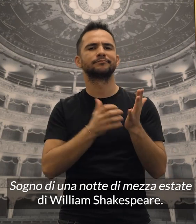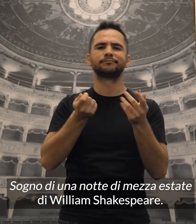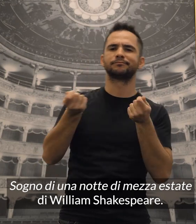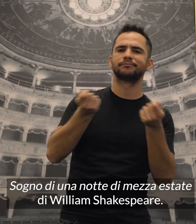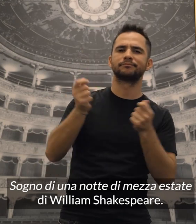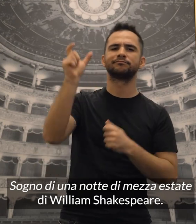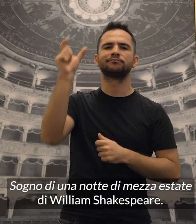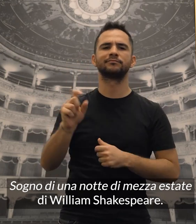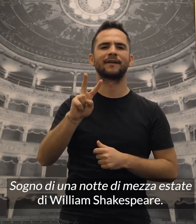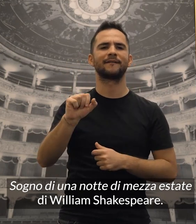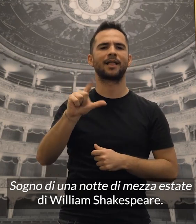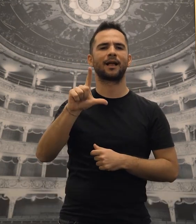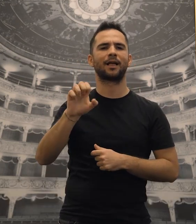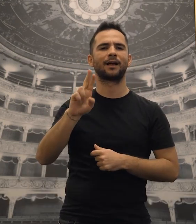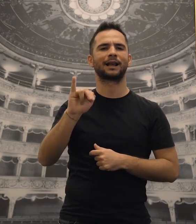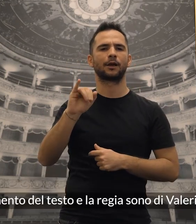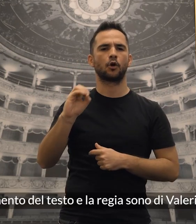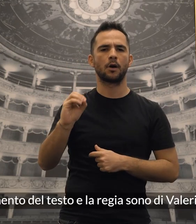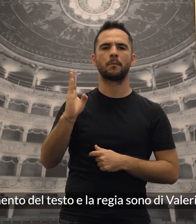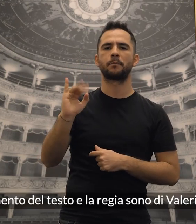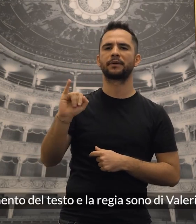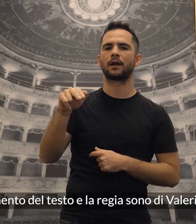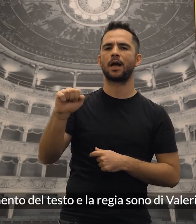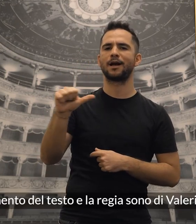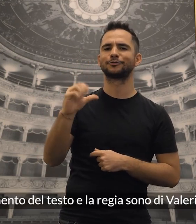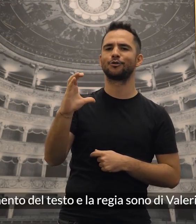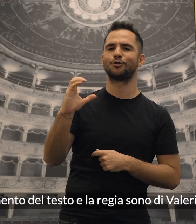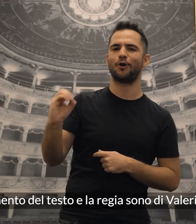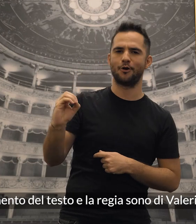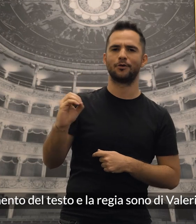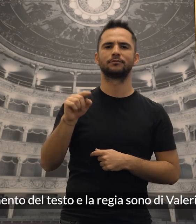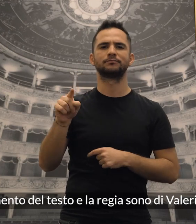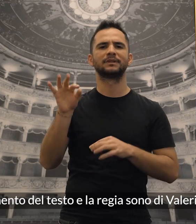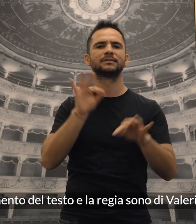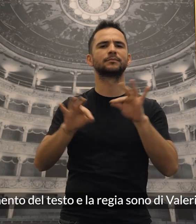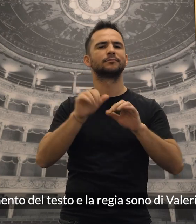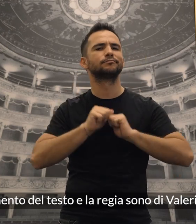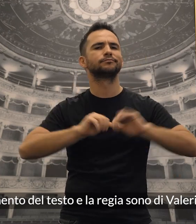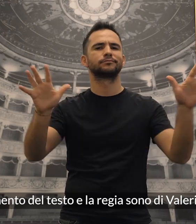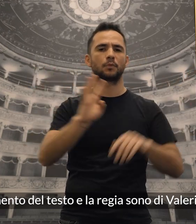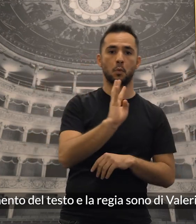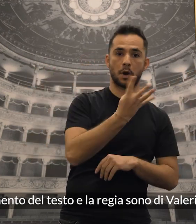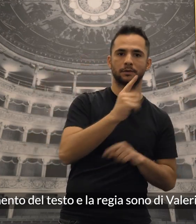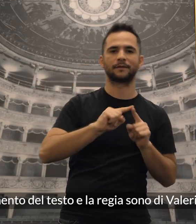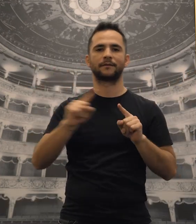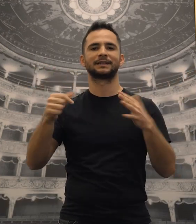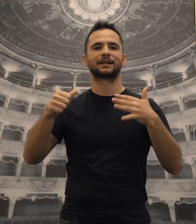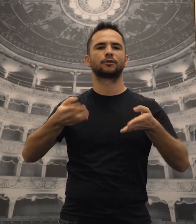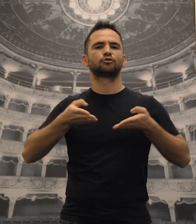di William Shakespeare. L'adattamento del testo e la regia sono di Valerio Binasco. Le